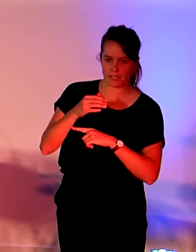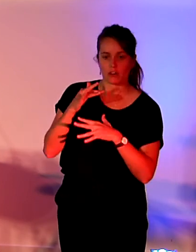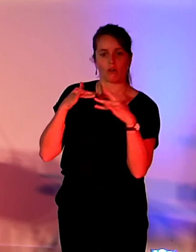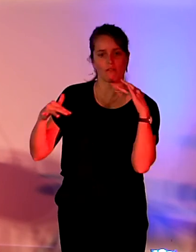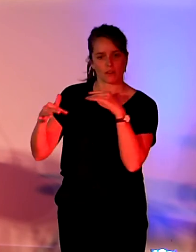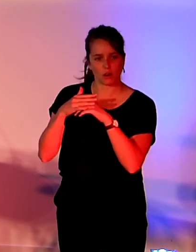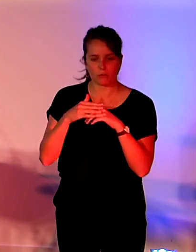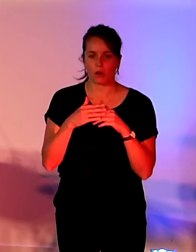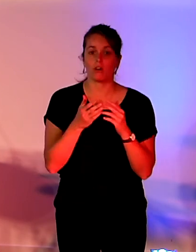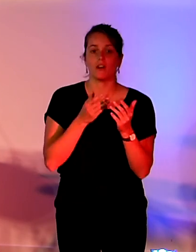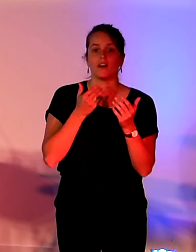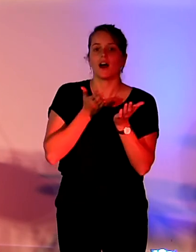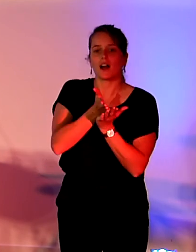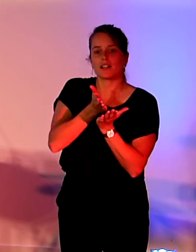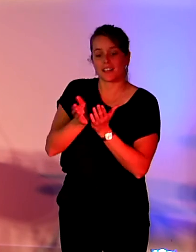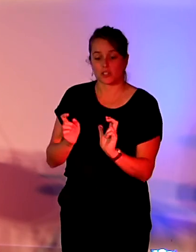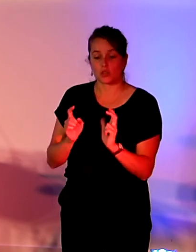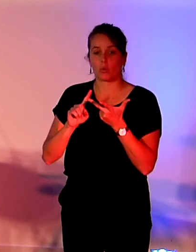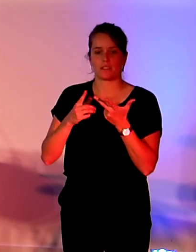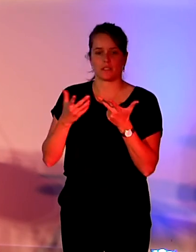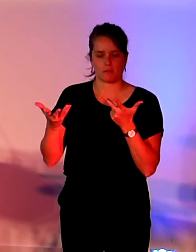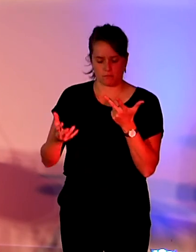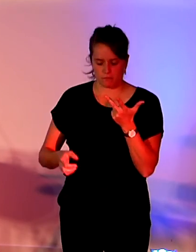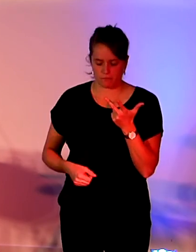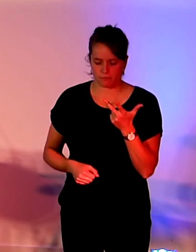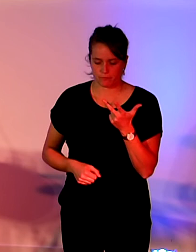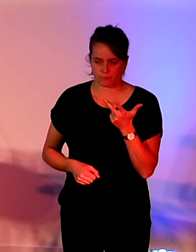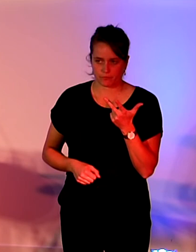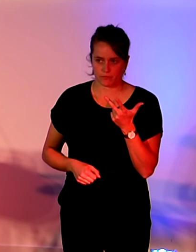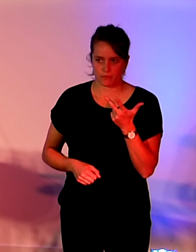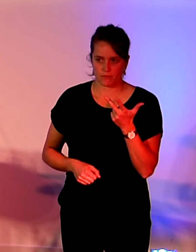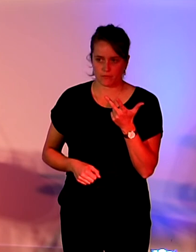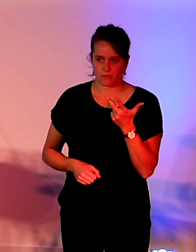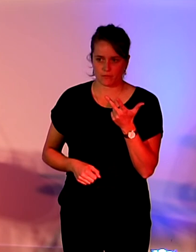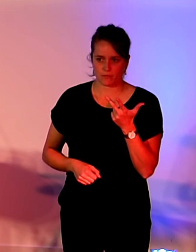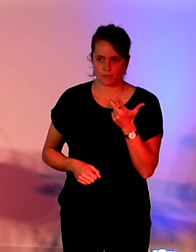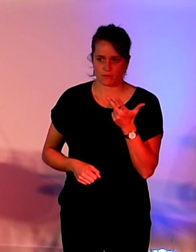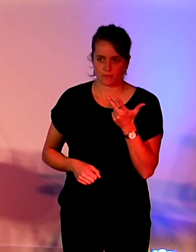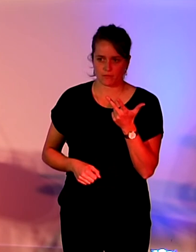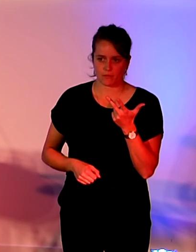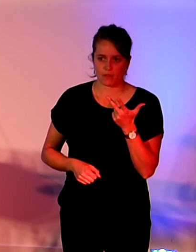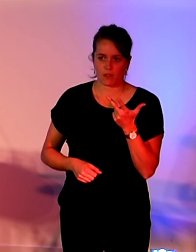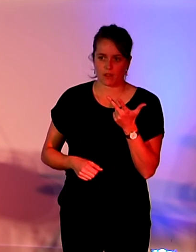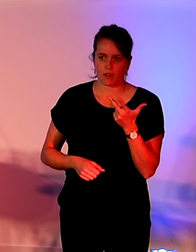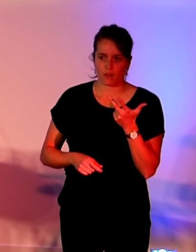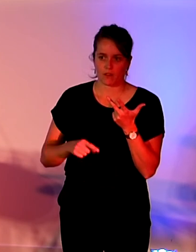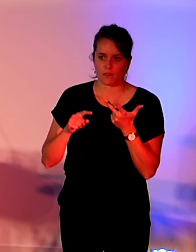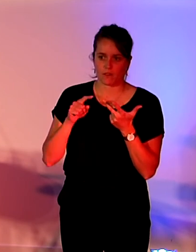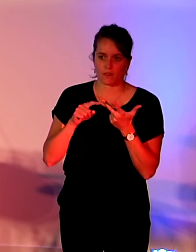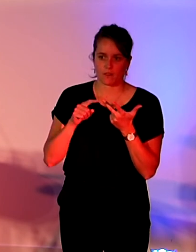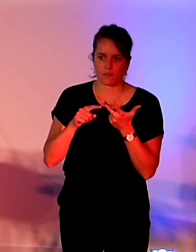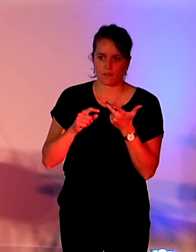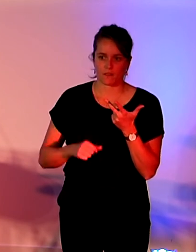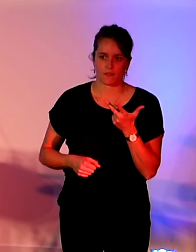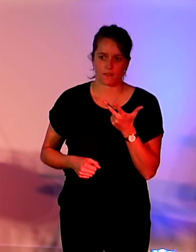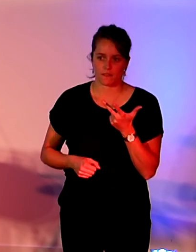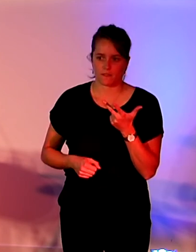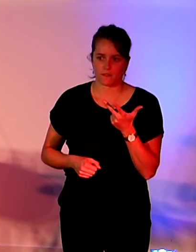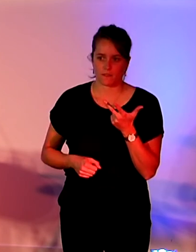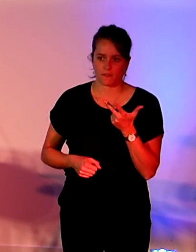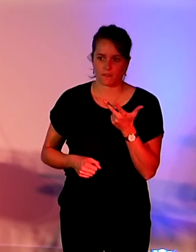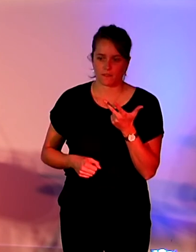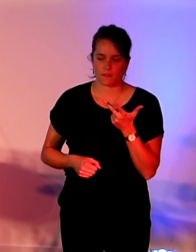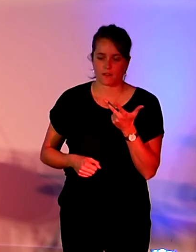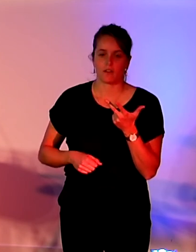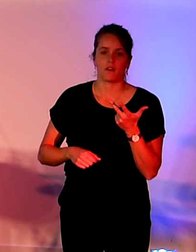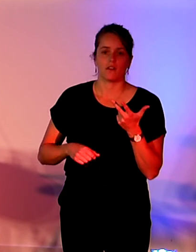il s'agit vraiment en fait de s'inscrire dans une logique où le numérique va être un outil pour